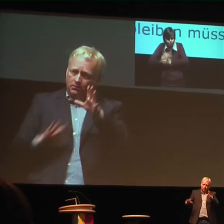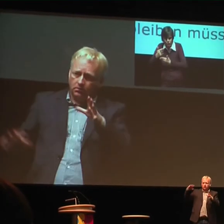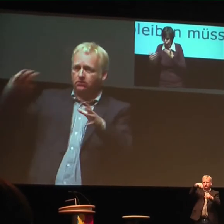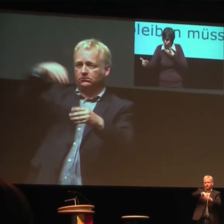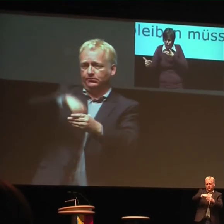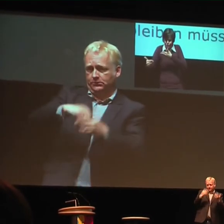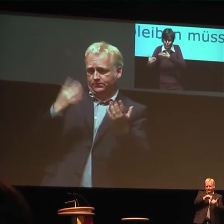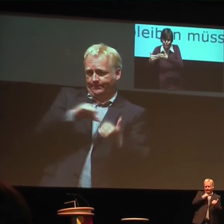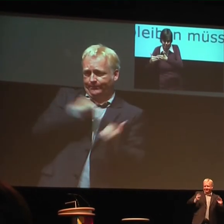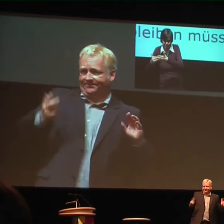eigentliche Gerät.